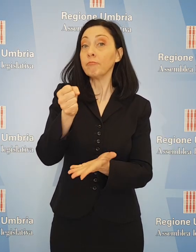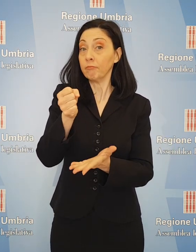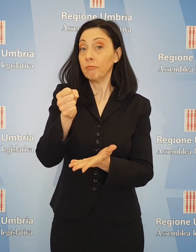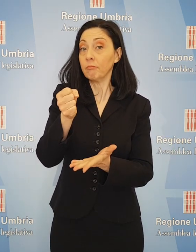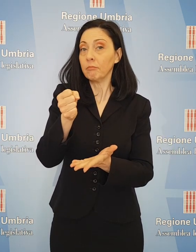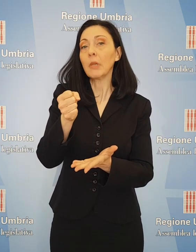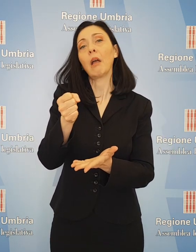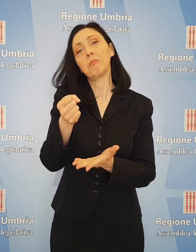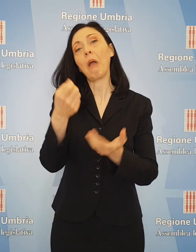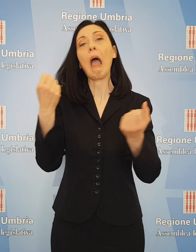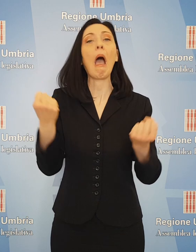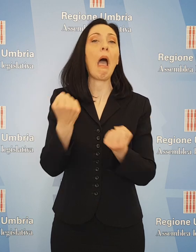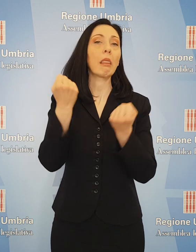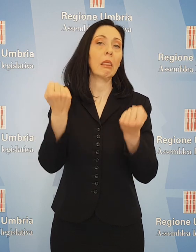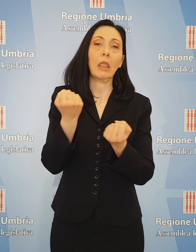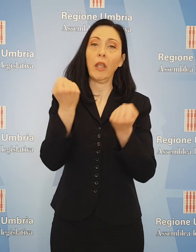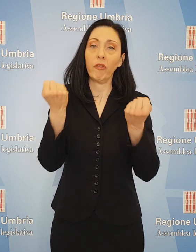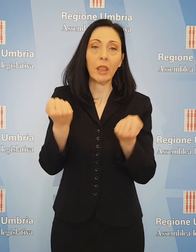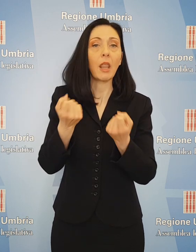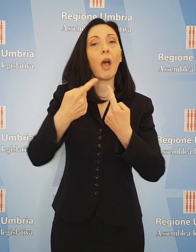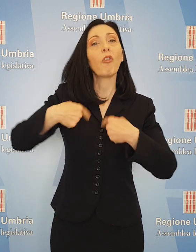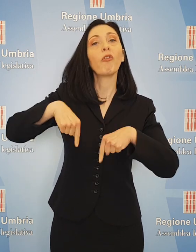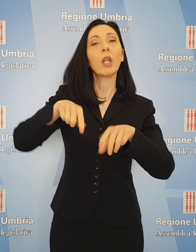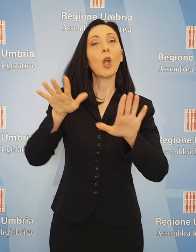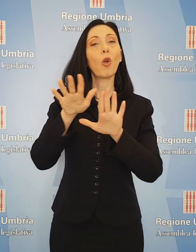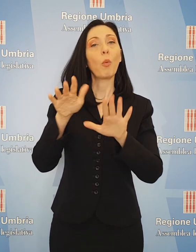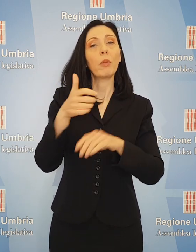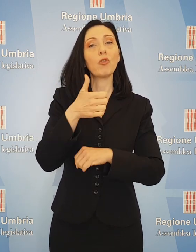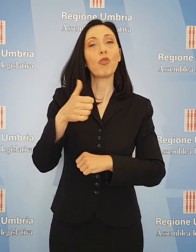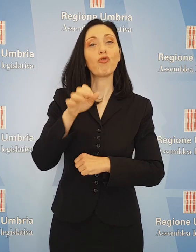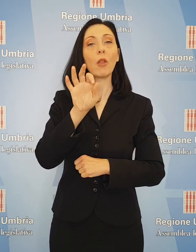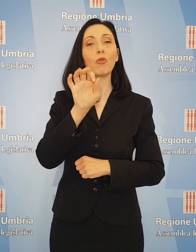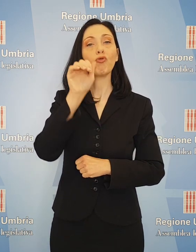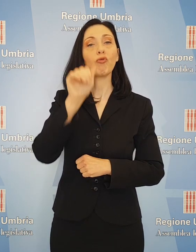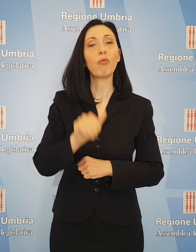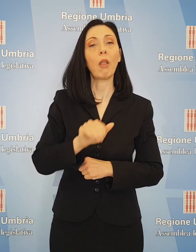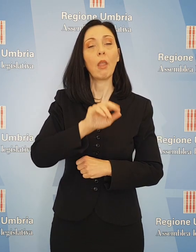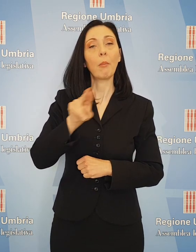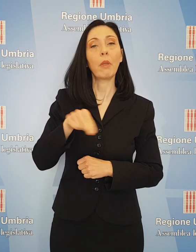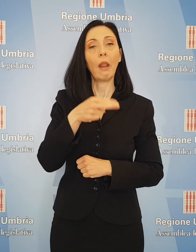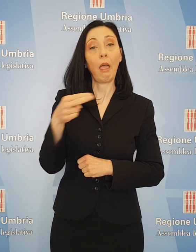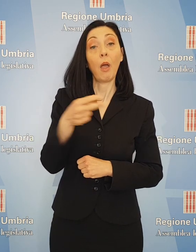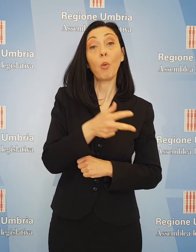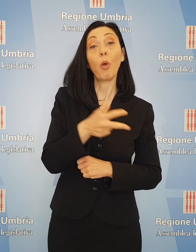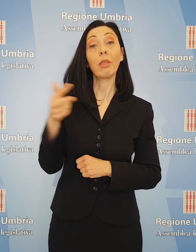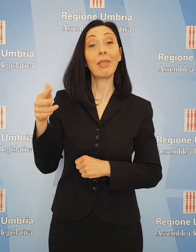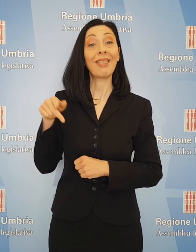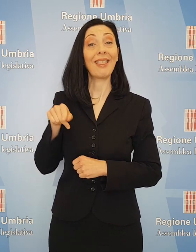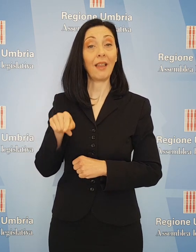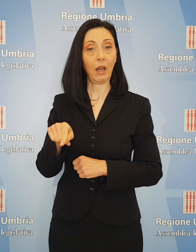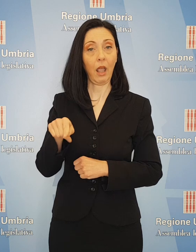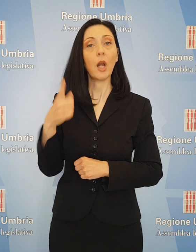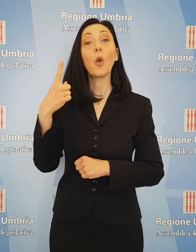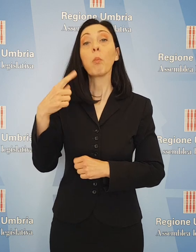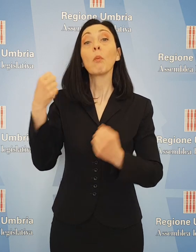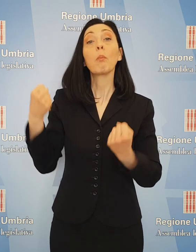risorse aggiuntive per le attività di Fin Commission. 150 mila euro nel triennio vanno alla